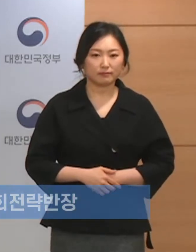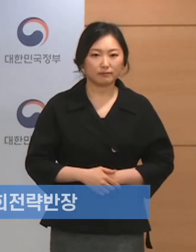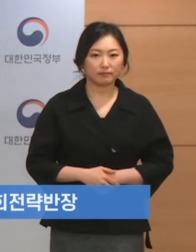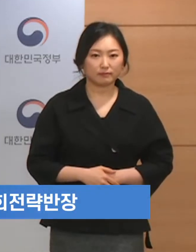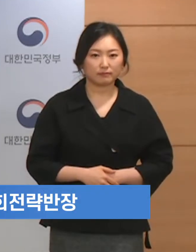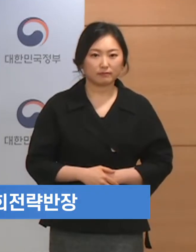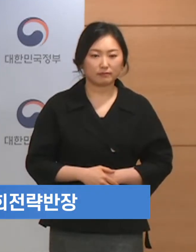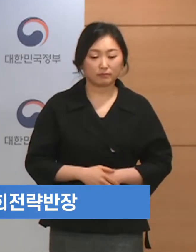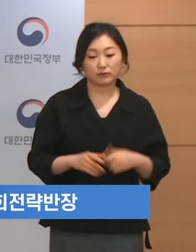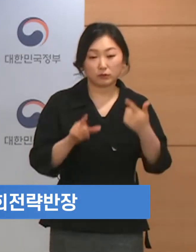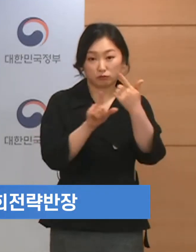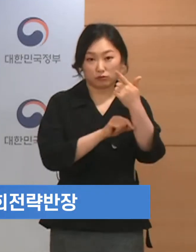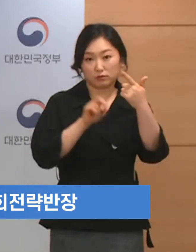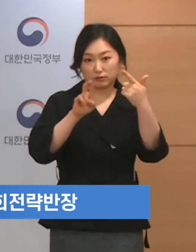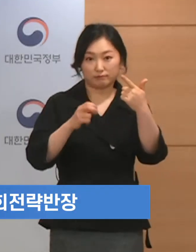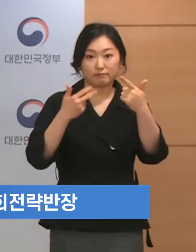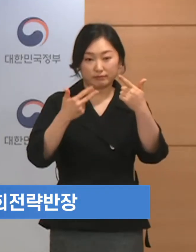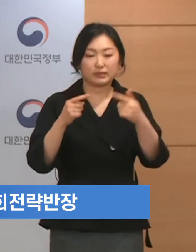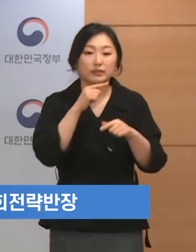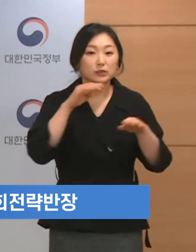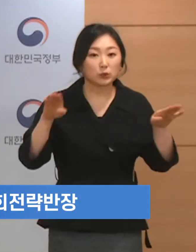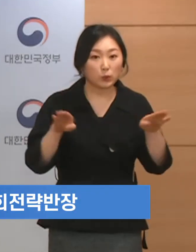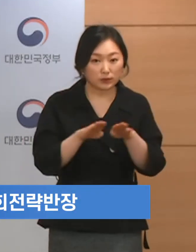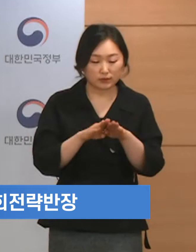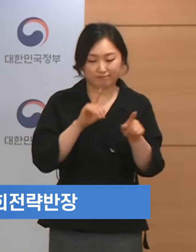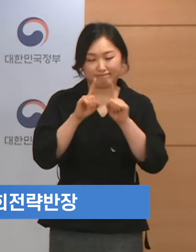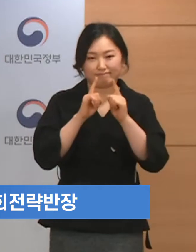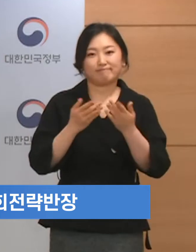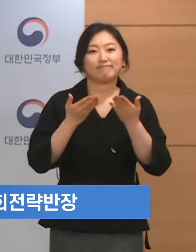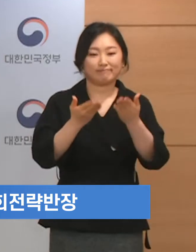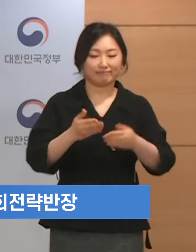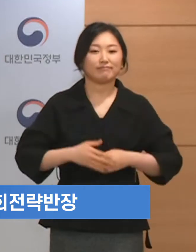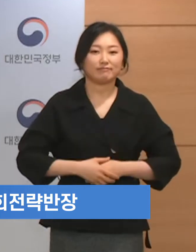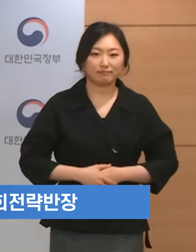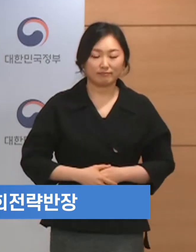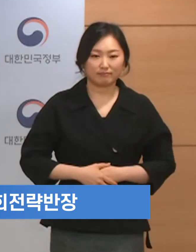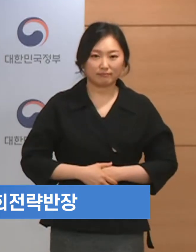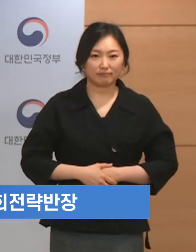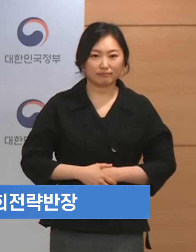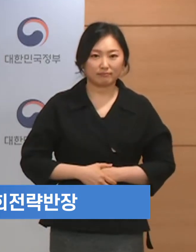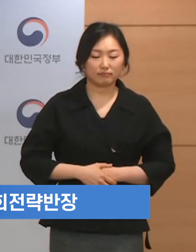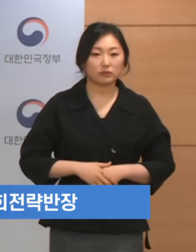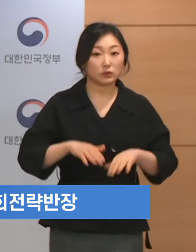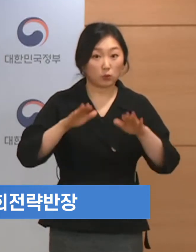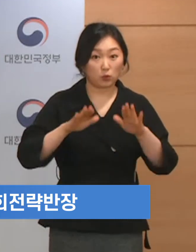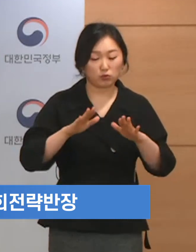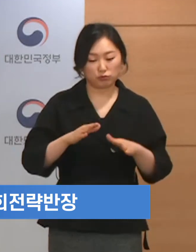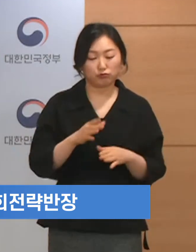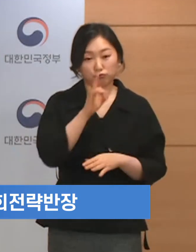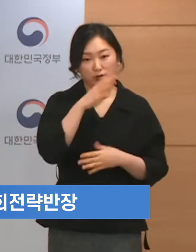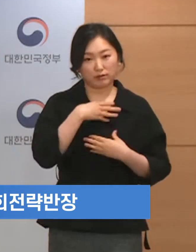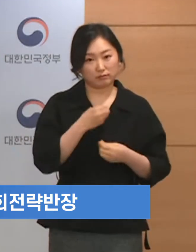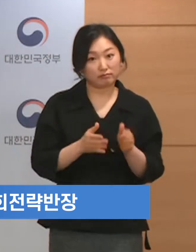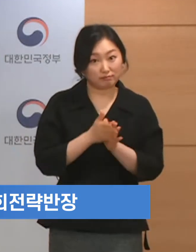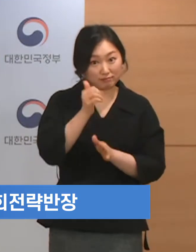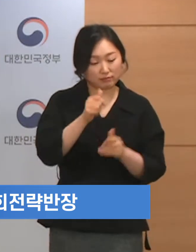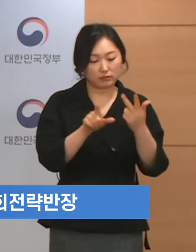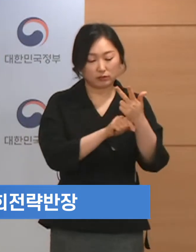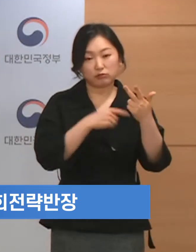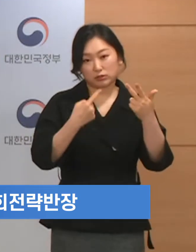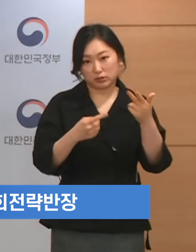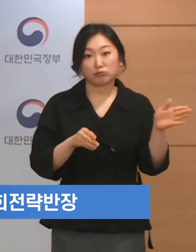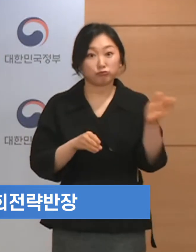6월 27일 일요일 정례 브리핑을 시작하겠습니다. 오늘 중대본에서는 7월 1일부터